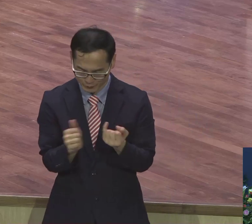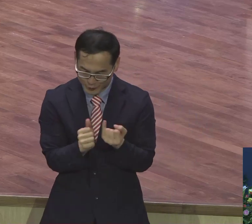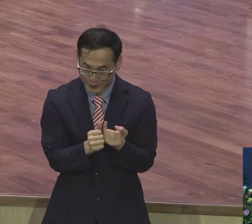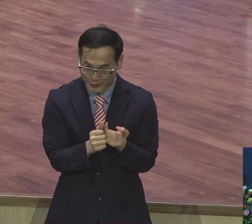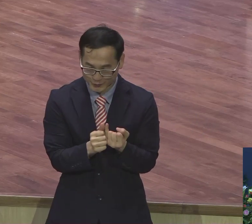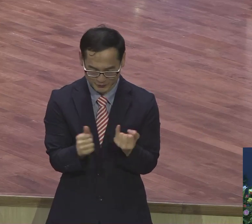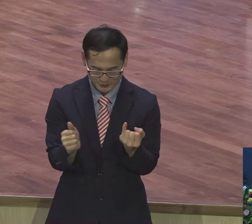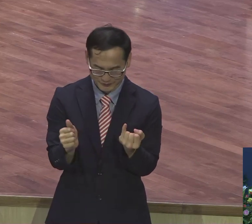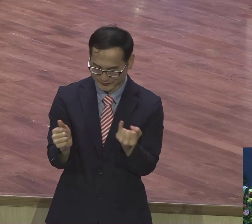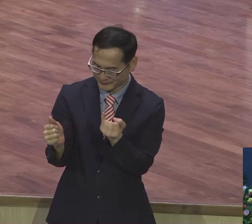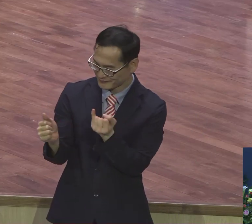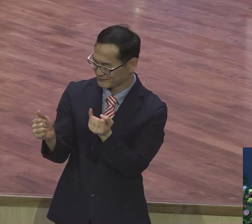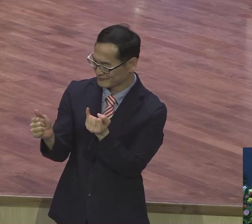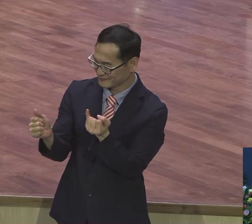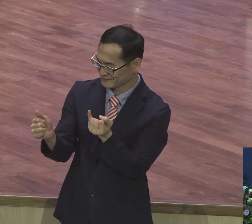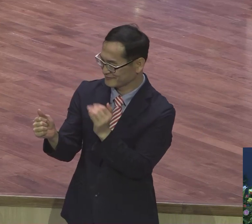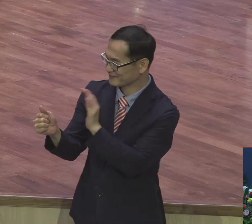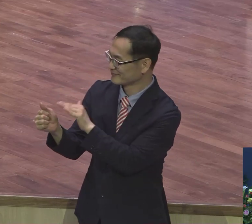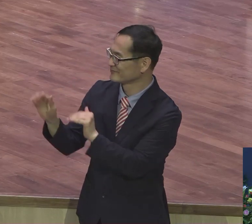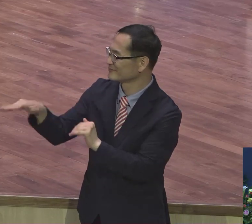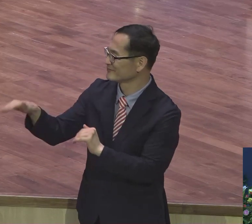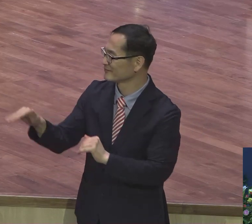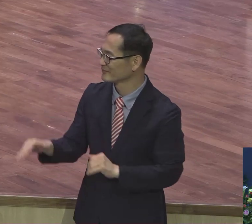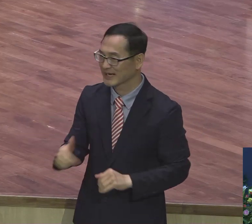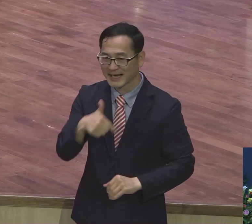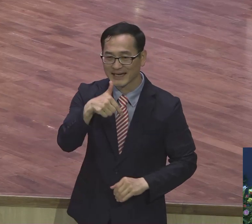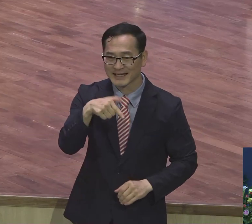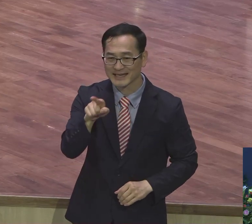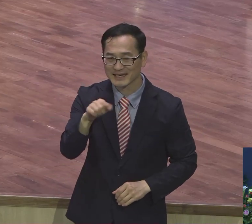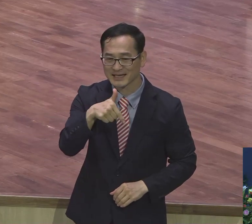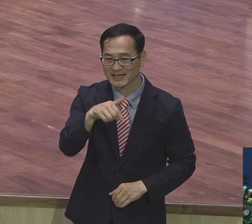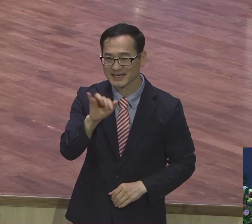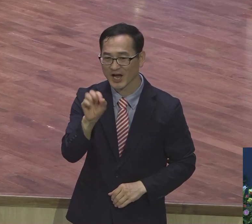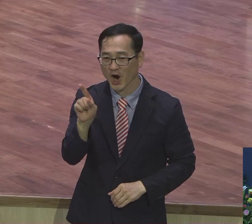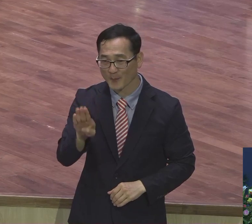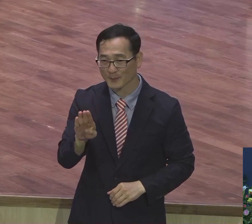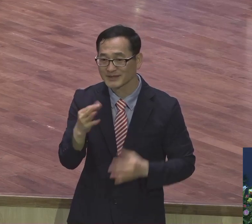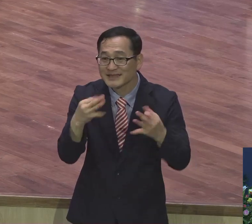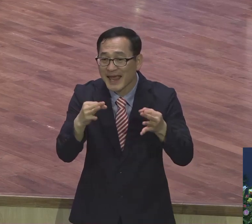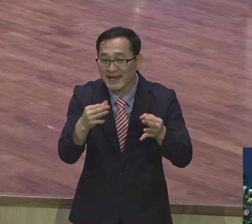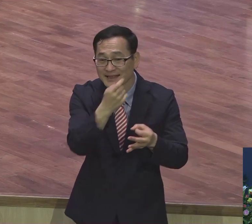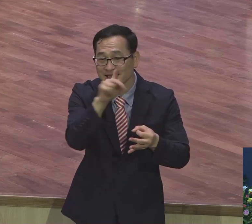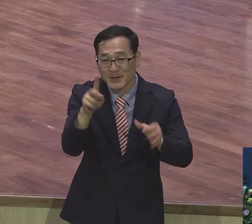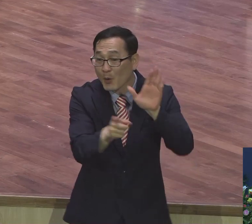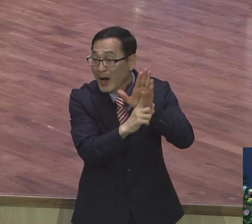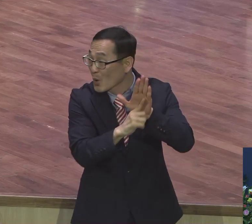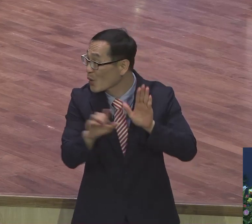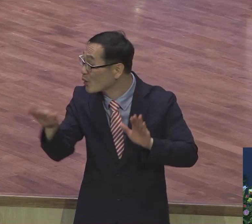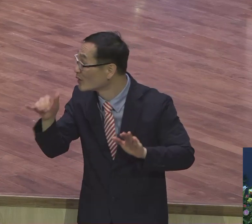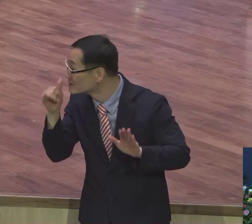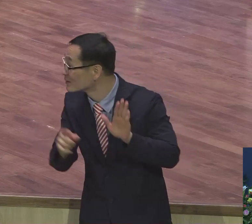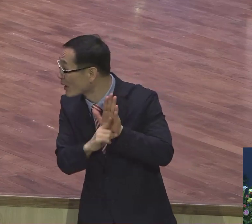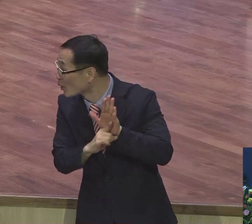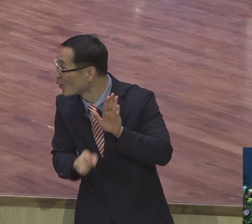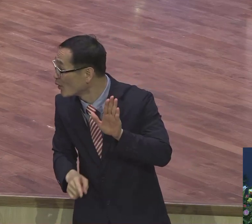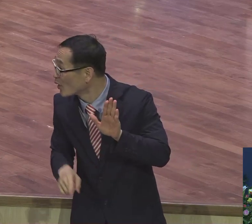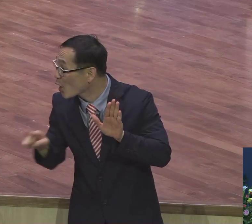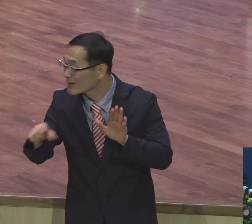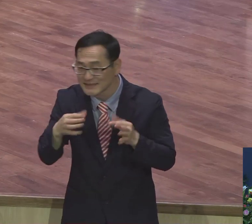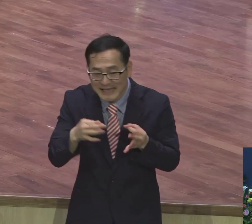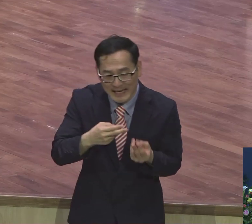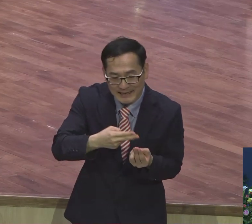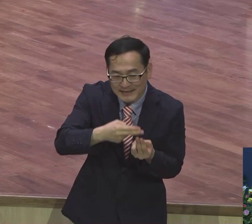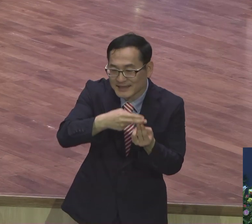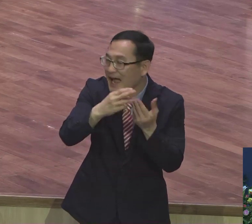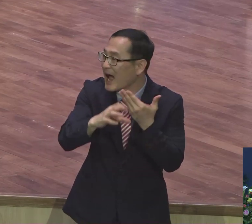기업은행 광고 TV 광고 있잖아. 기업은행 TV 광고. 그 기업은행에 예금을